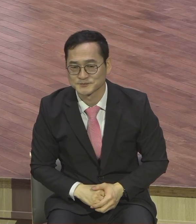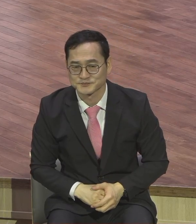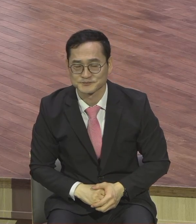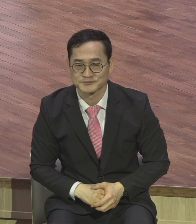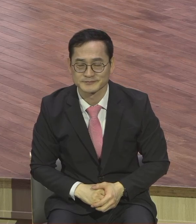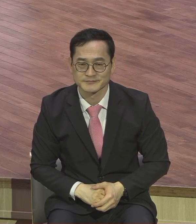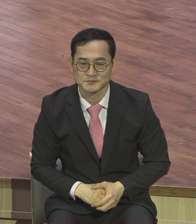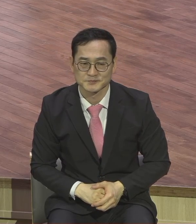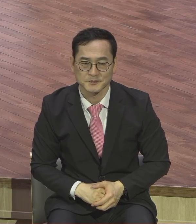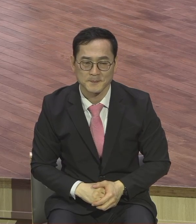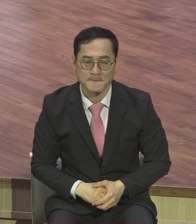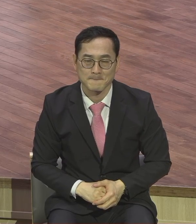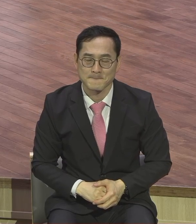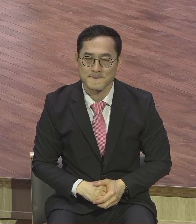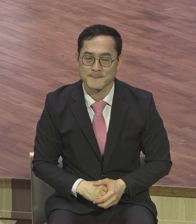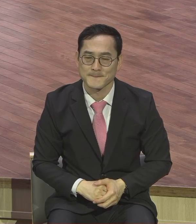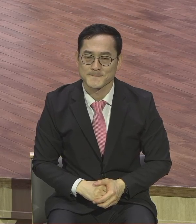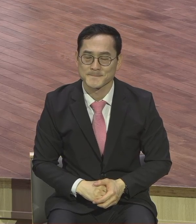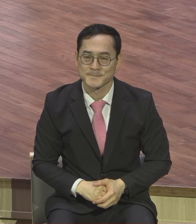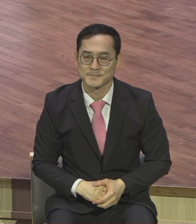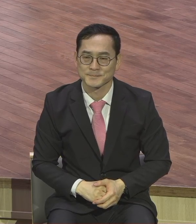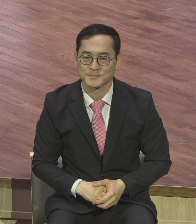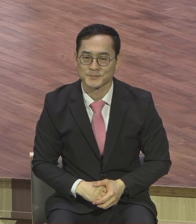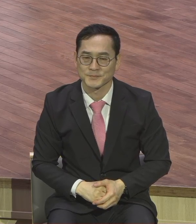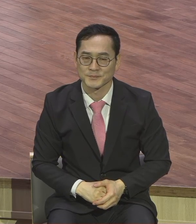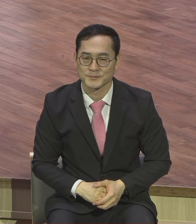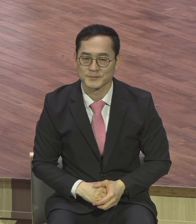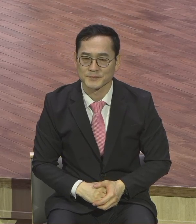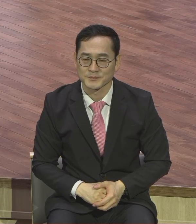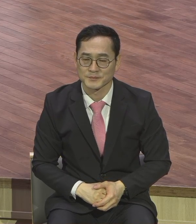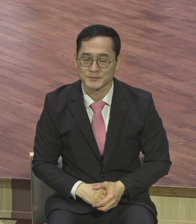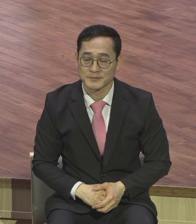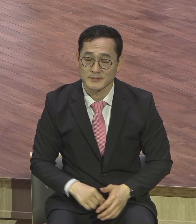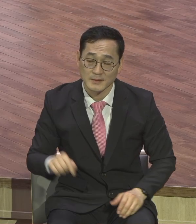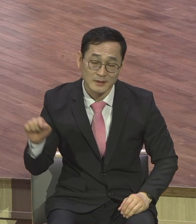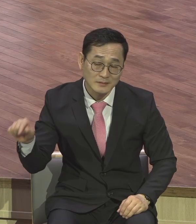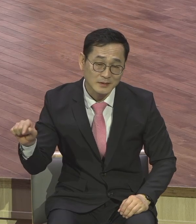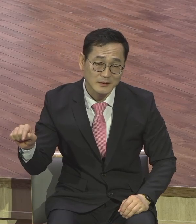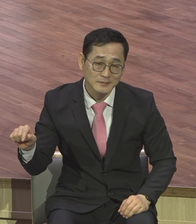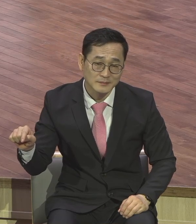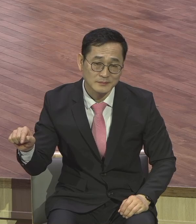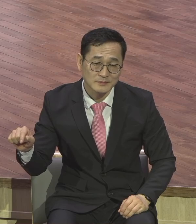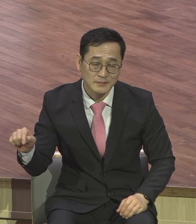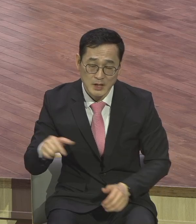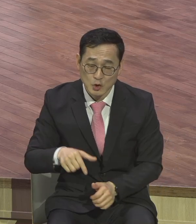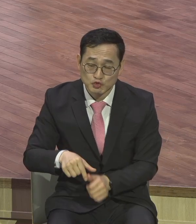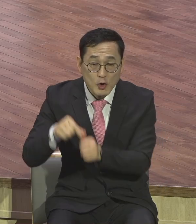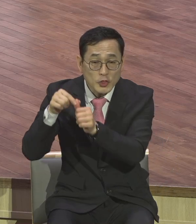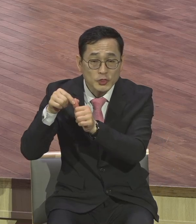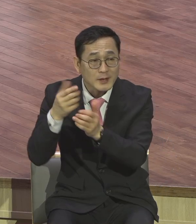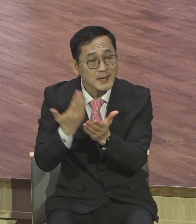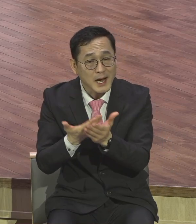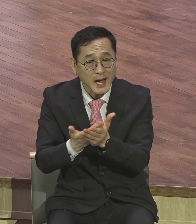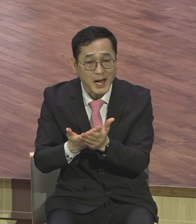이들이 가졌던 구원의 의미는 뭡니까 육직인 거예요 영직인 것이 아니었어요